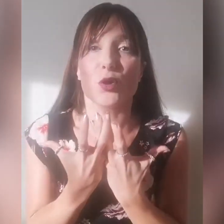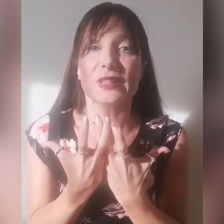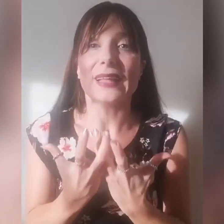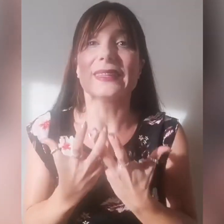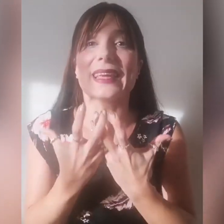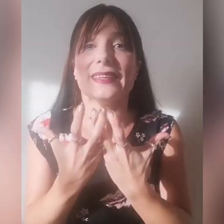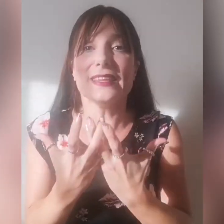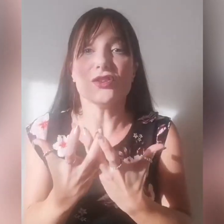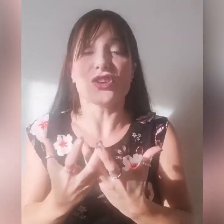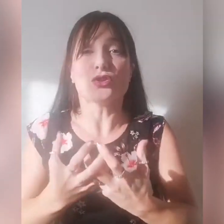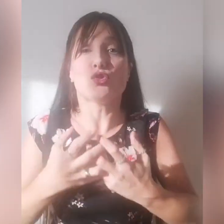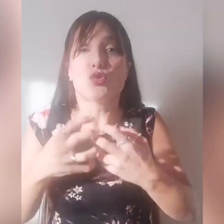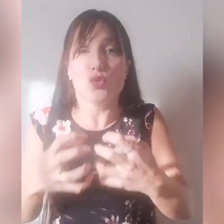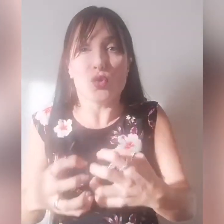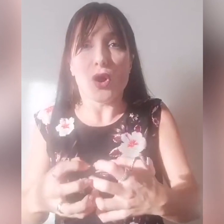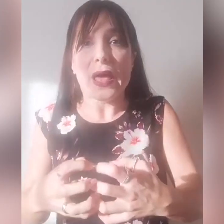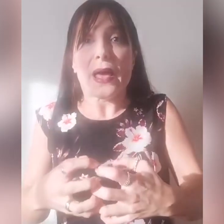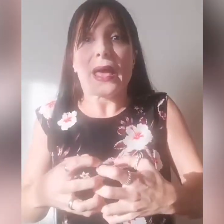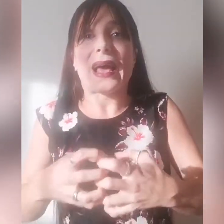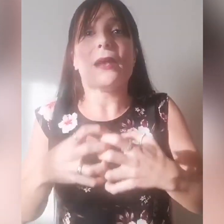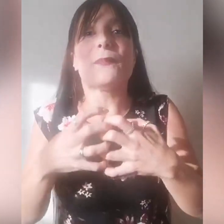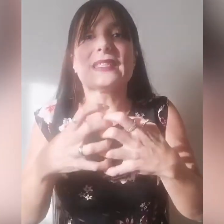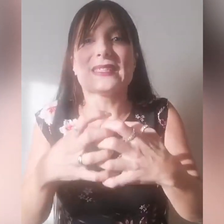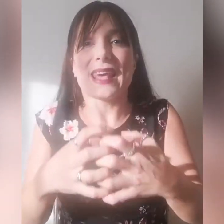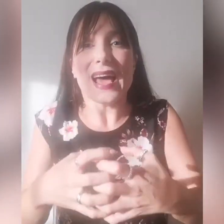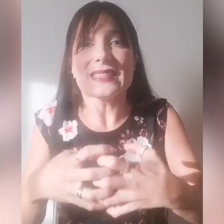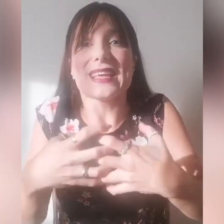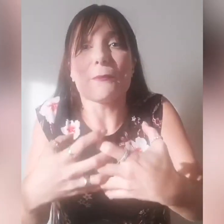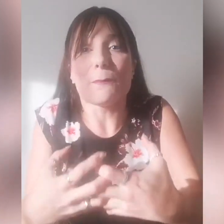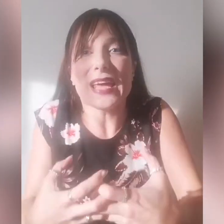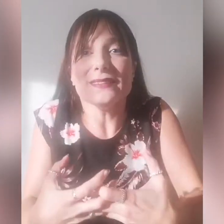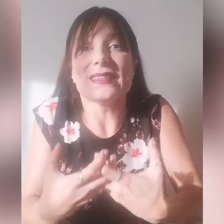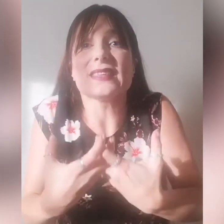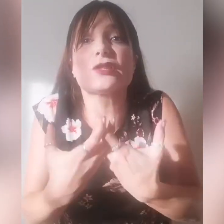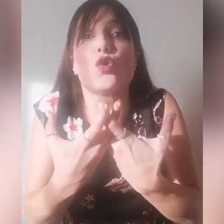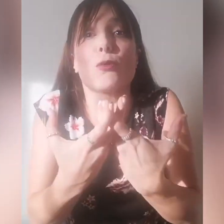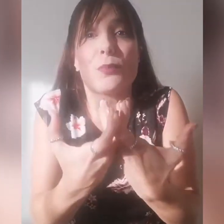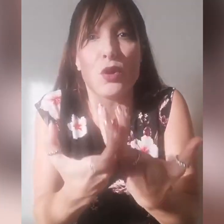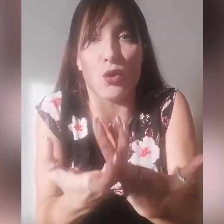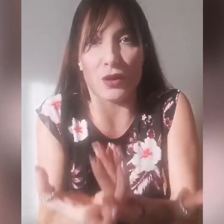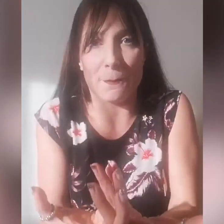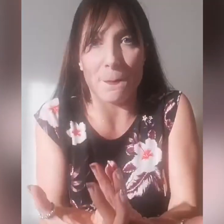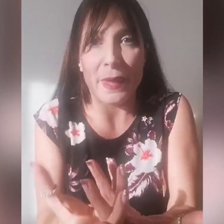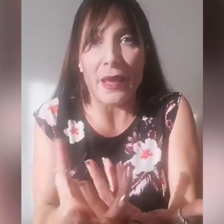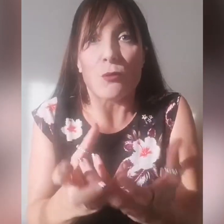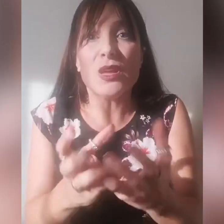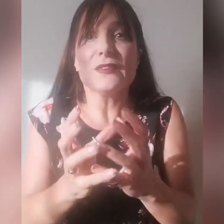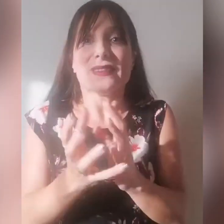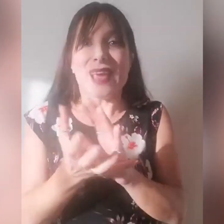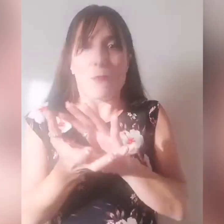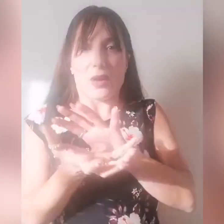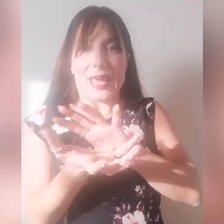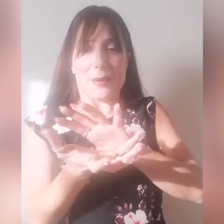importante che dice tu calpesterai serpenti e scorpioni, quindi vediamo che